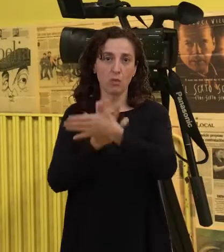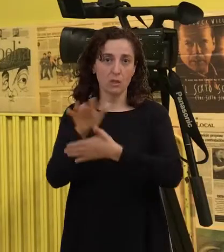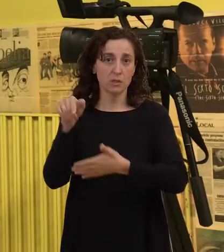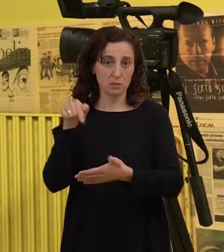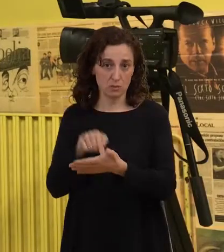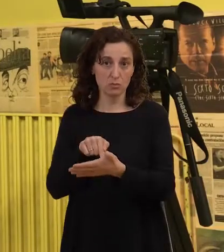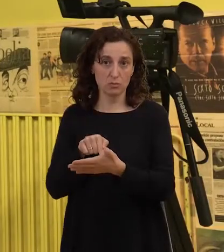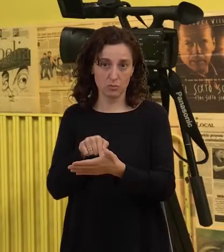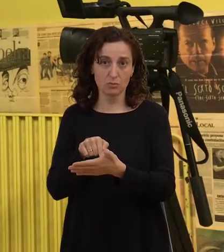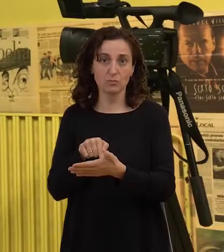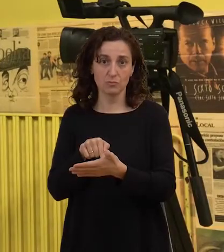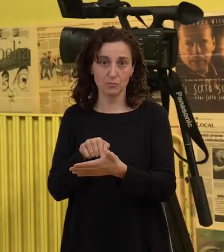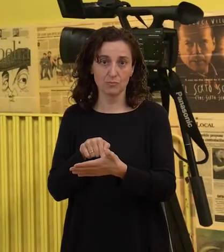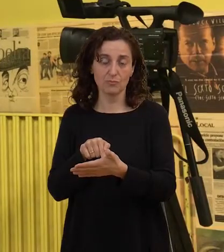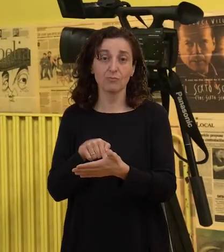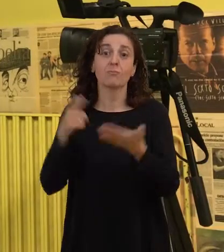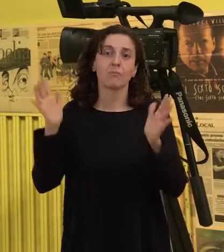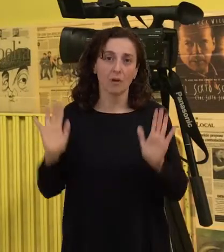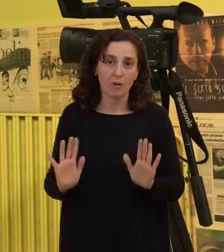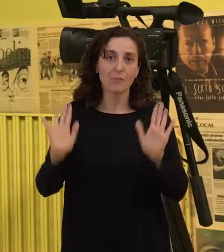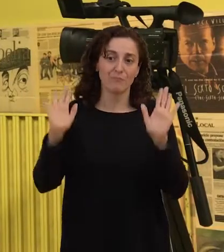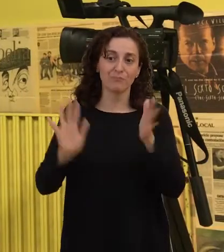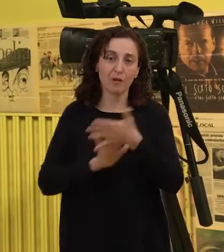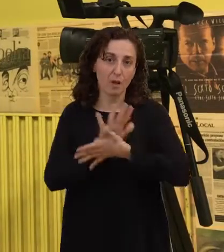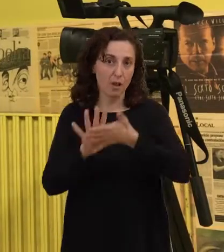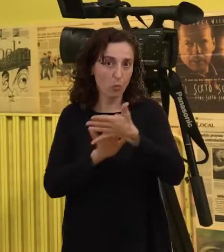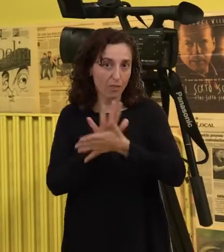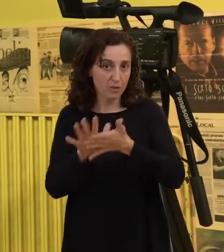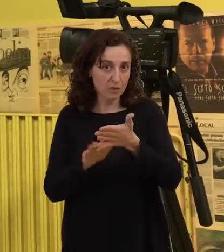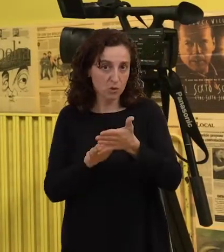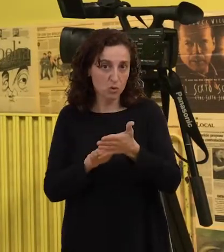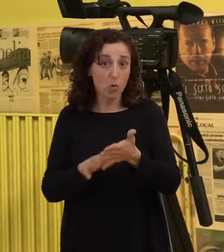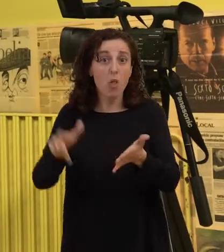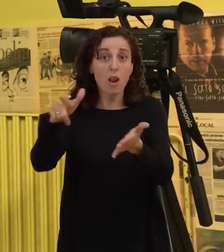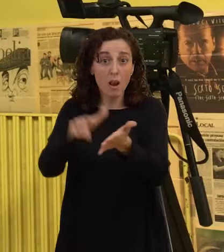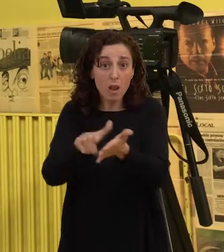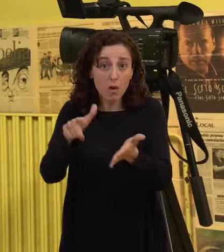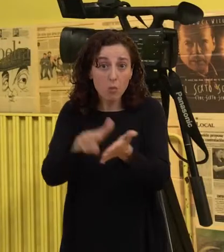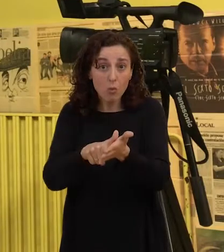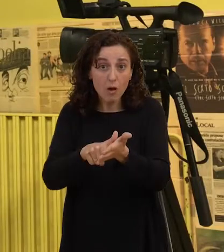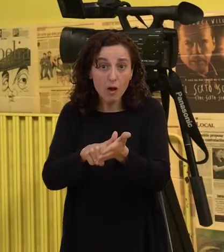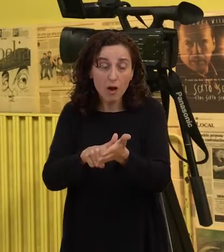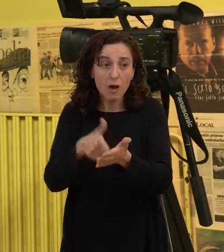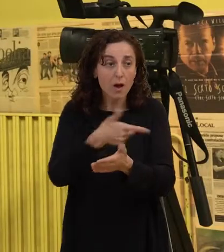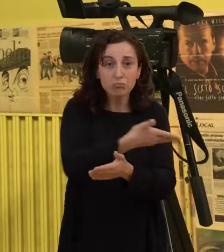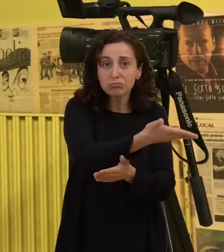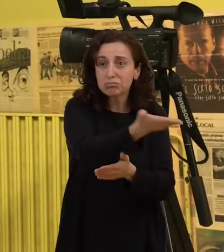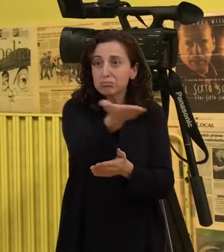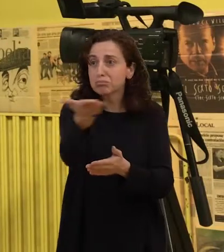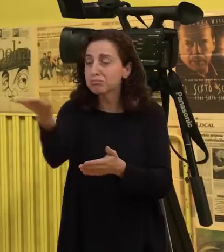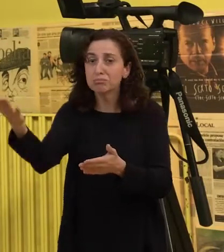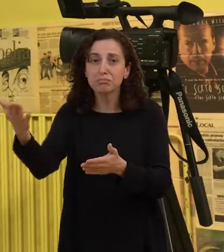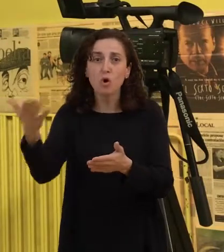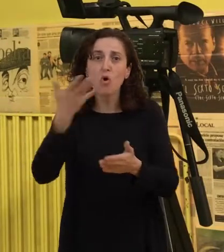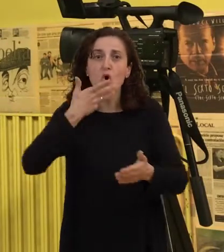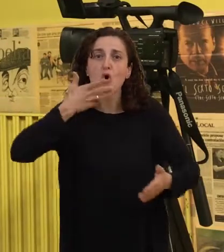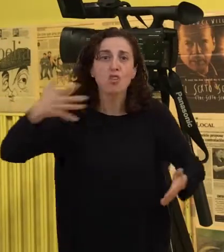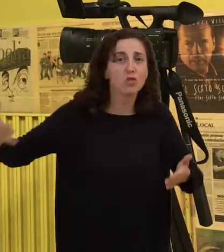la lengua de signos no es un lenguaje que sea conocido por el público general, por la sociedad en